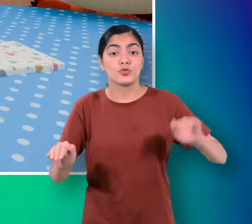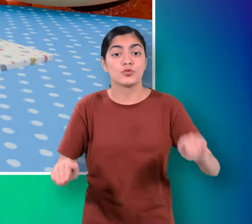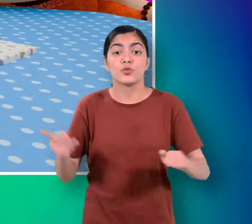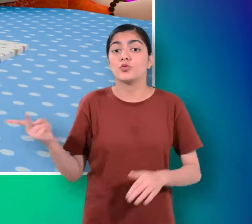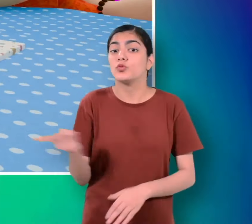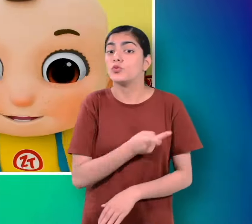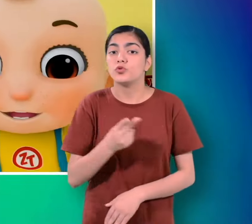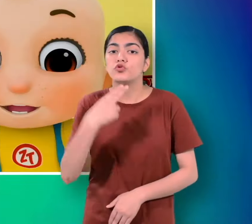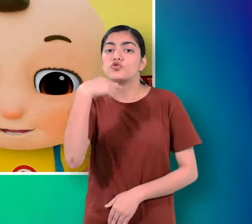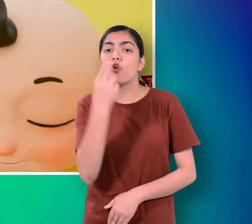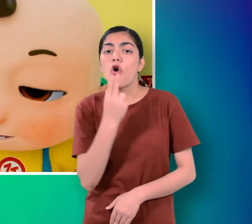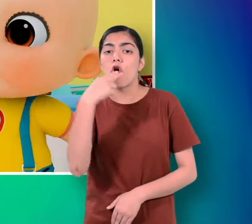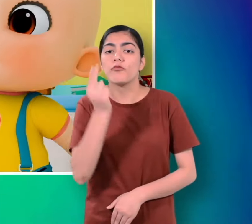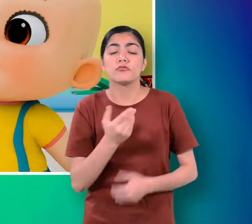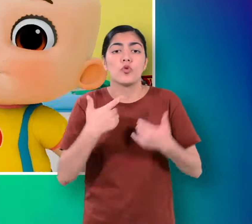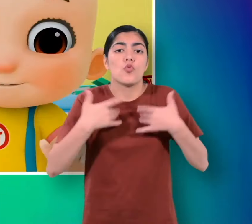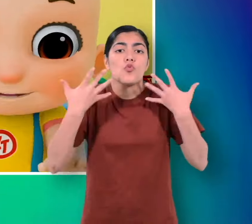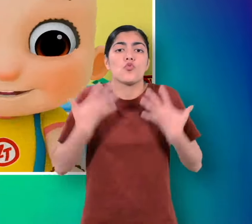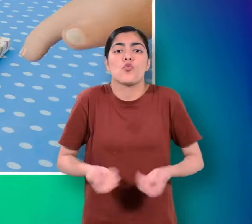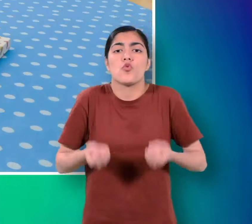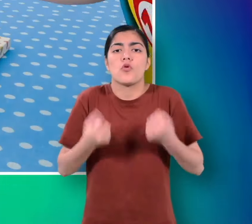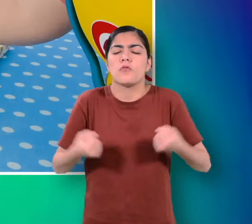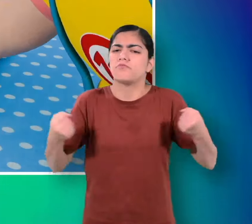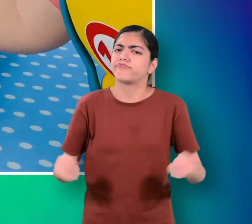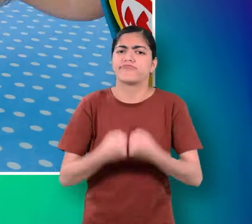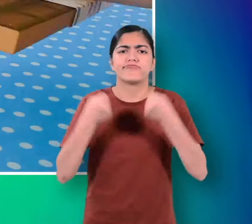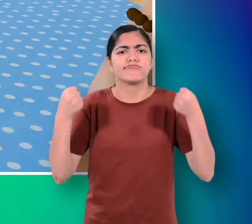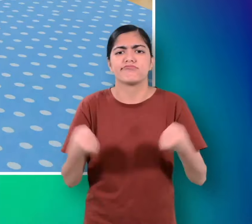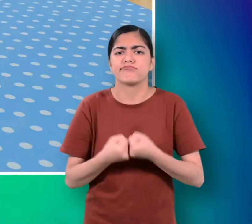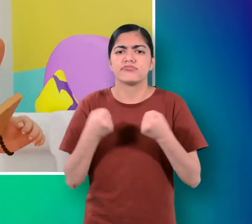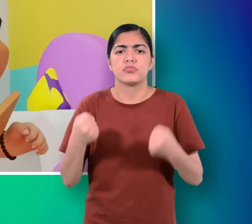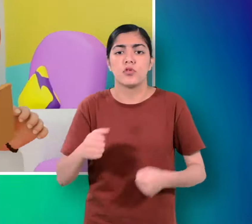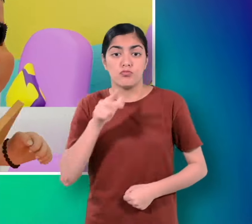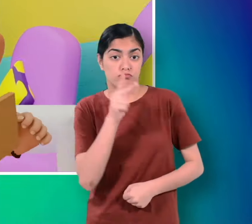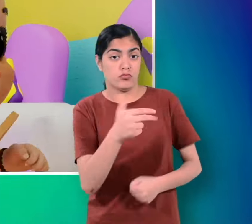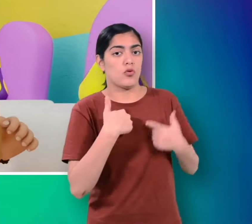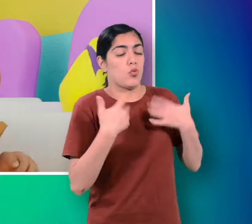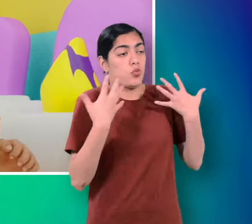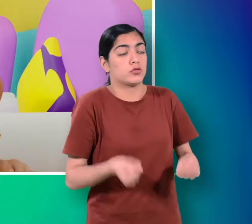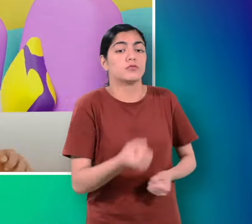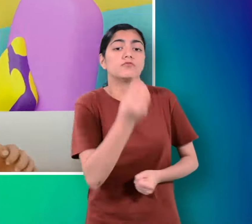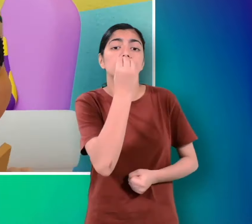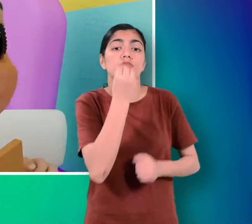चुन्नू मुन्नू थे दो भाई चोकलेट पे हुई लड़ाई चुन्नू बोला